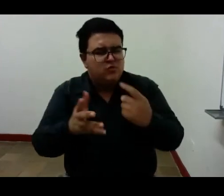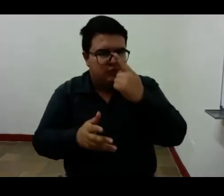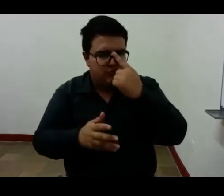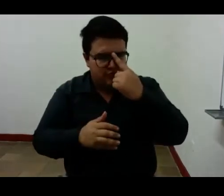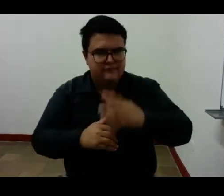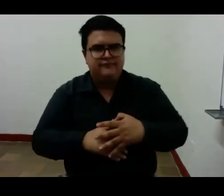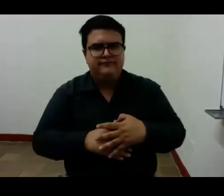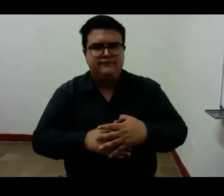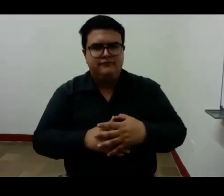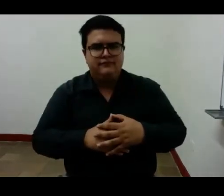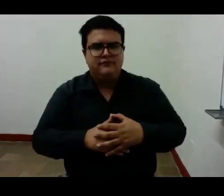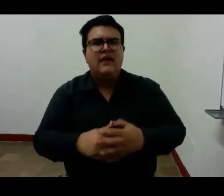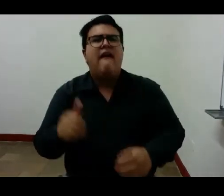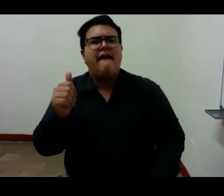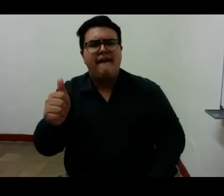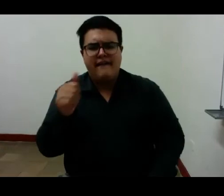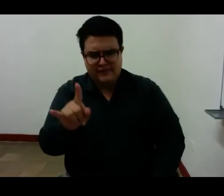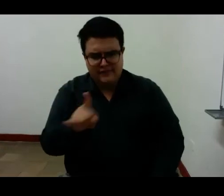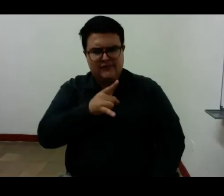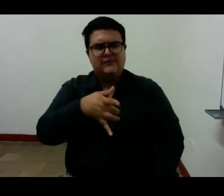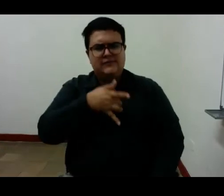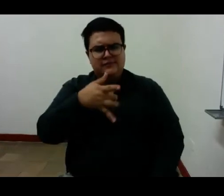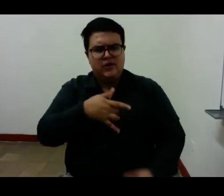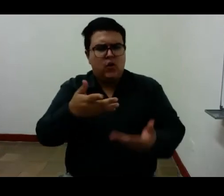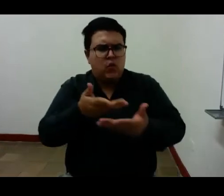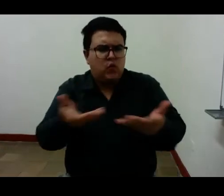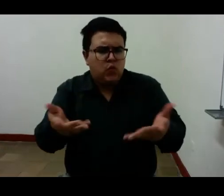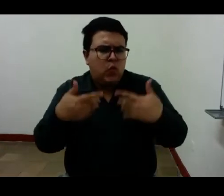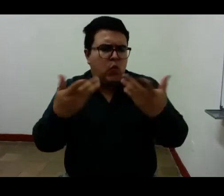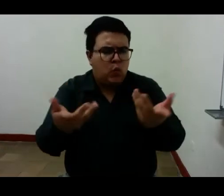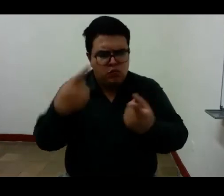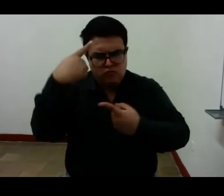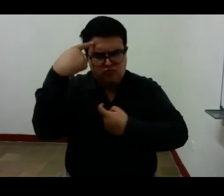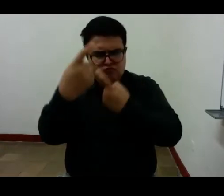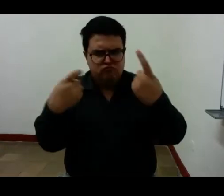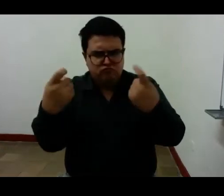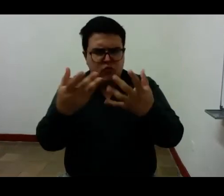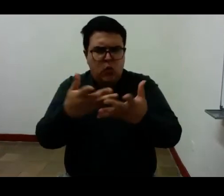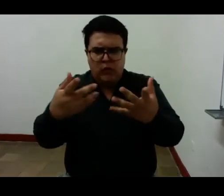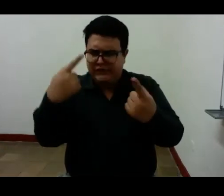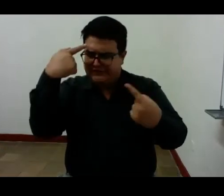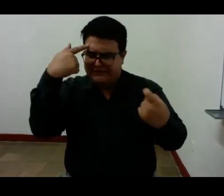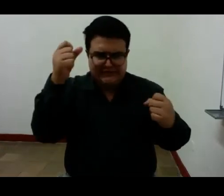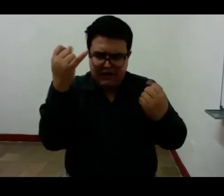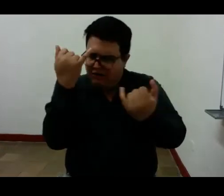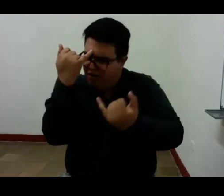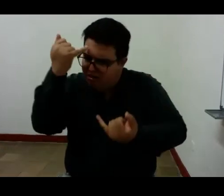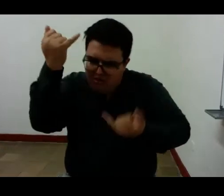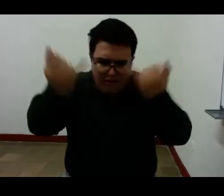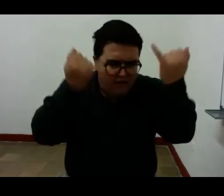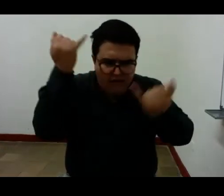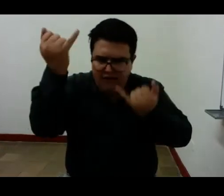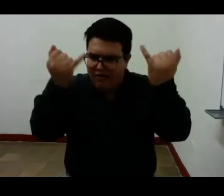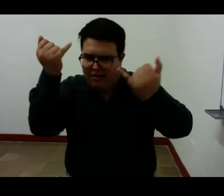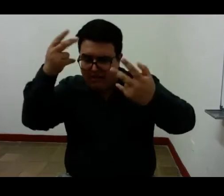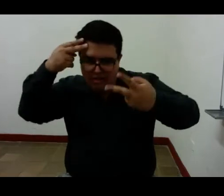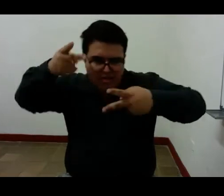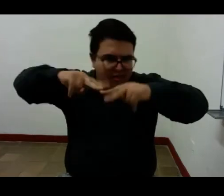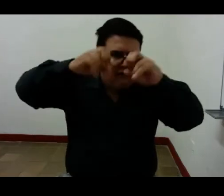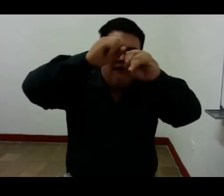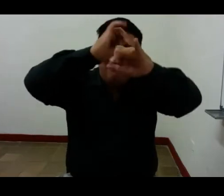En él no otra cosa que la manía de crear dentro de sí un mundo falso.